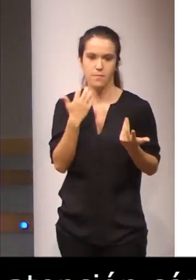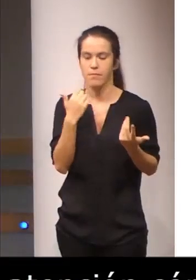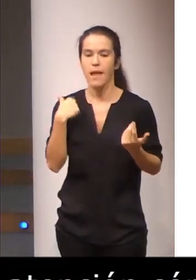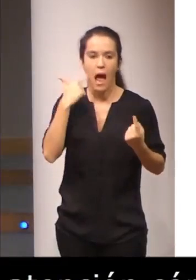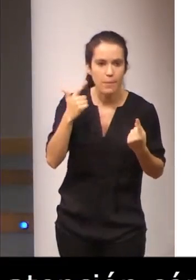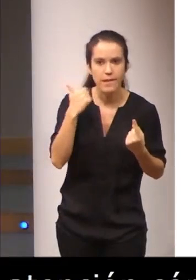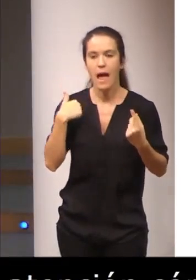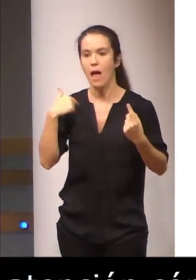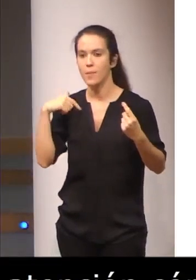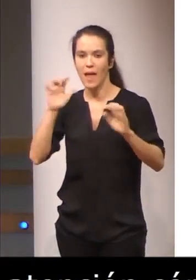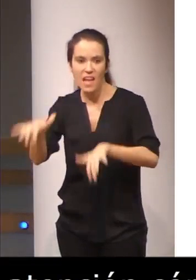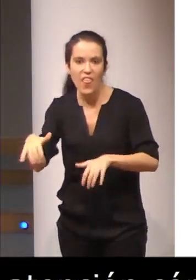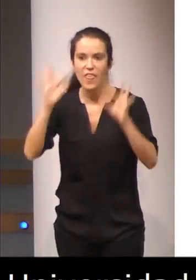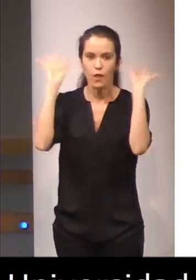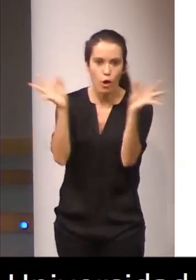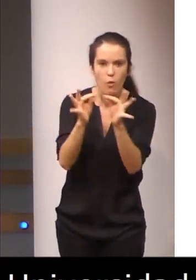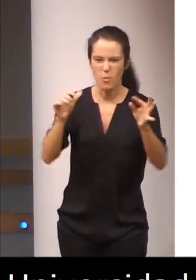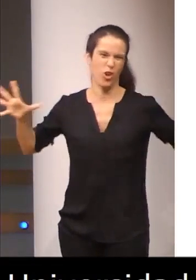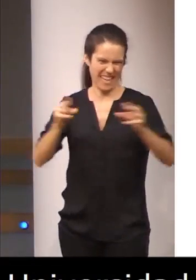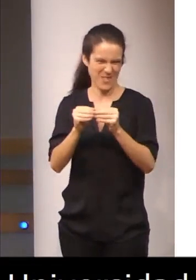Cádiz, Córdoba, lo voy a decir en síntesis,